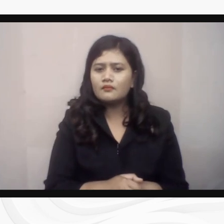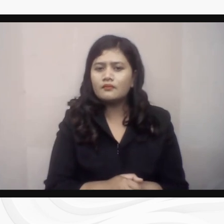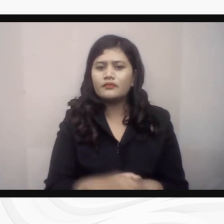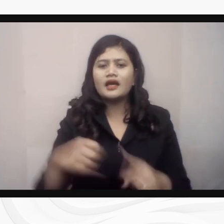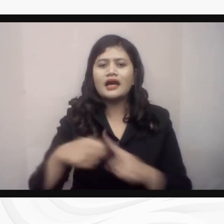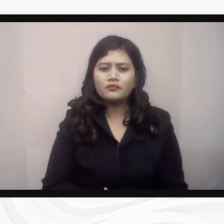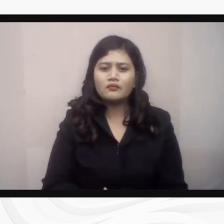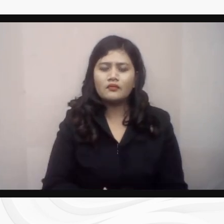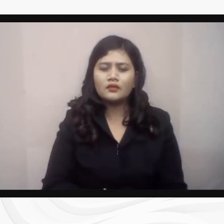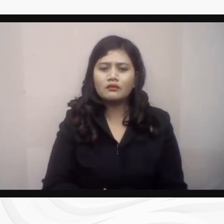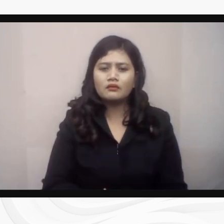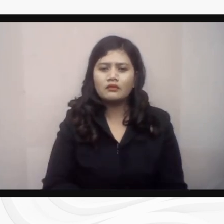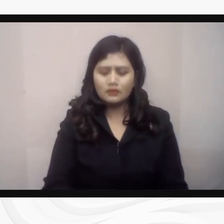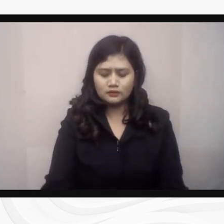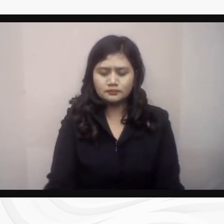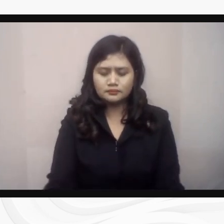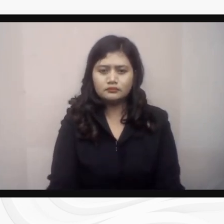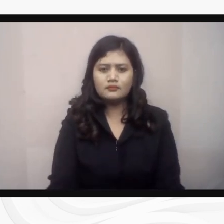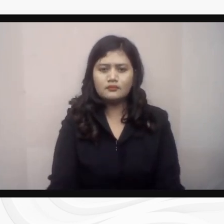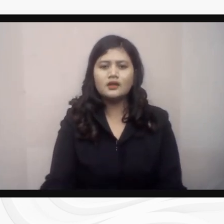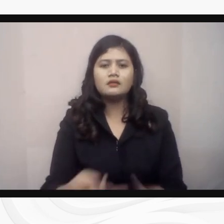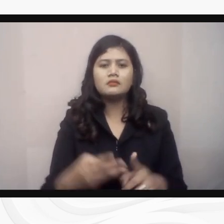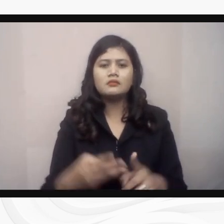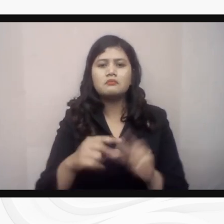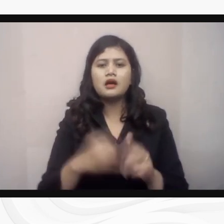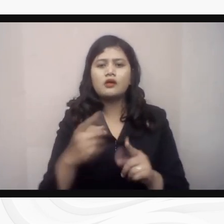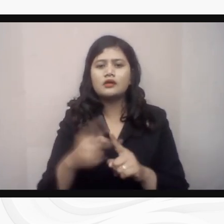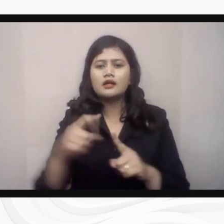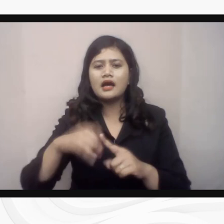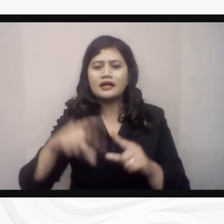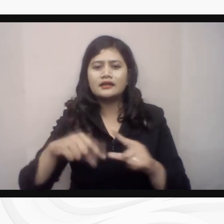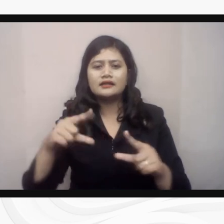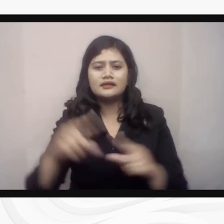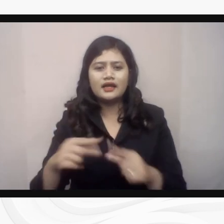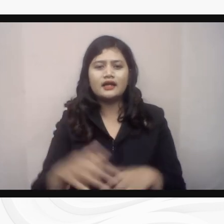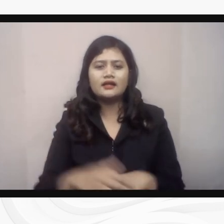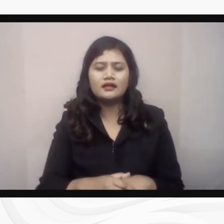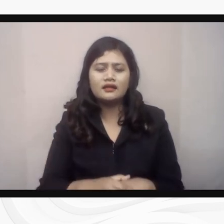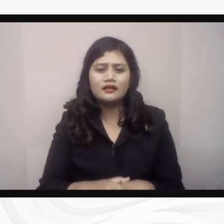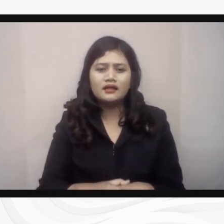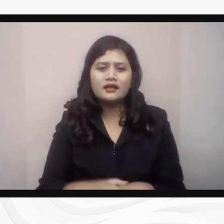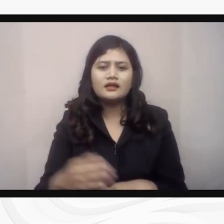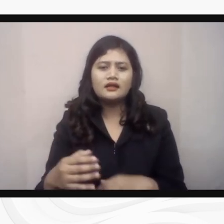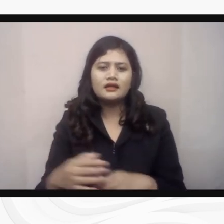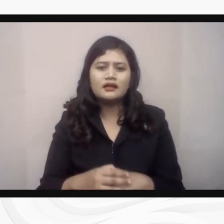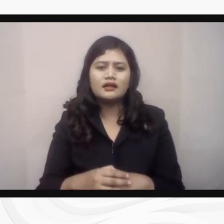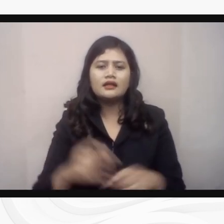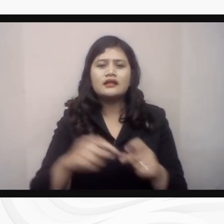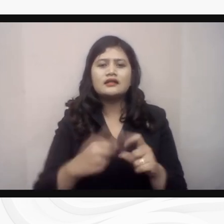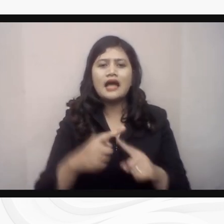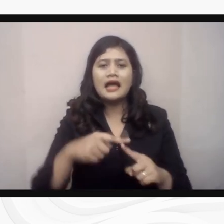Bantul, KTK Bangun Kajian, Kalurahan Bangun Jiwa, CDRM, CDS Nias, Sehatis Sukoharjo,